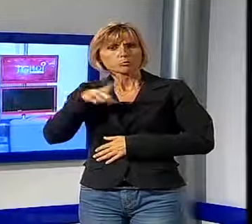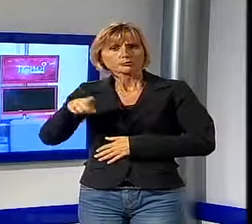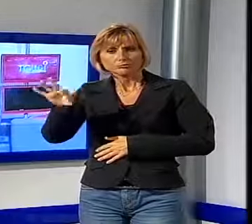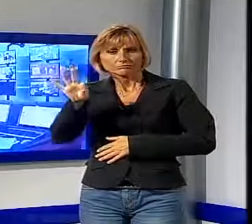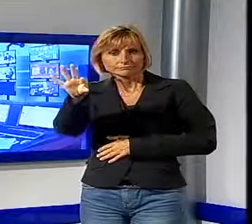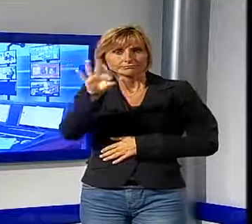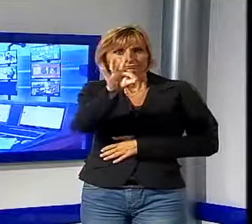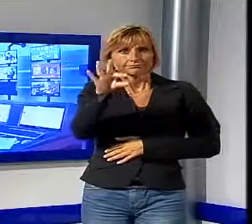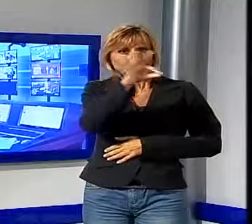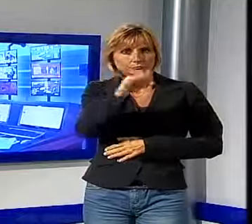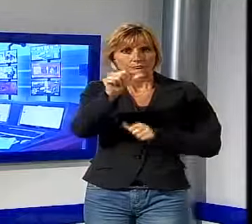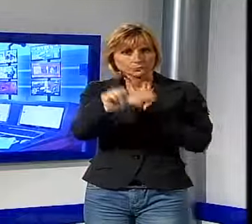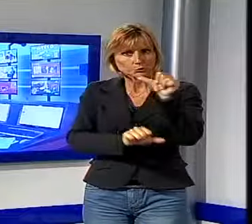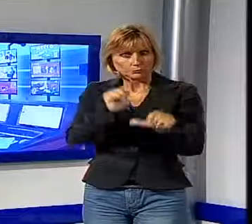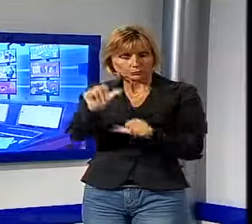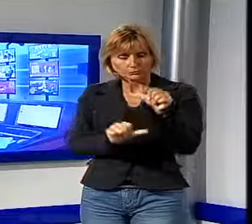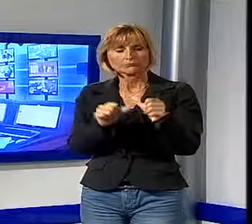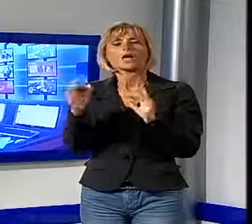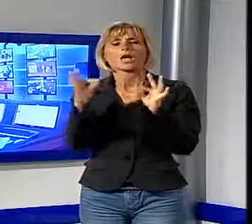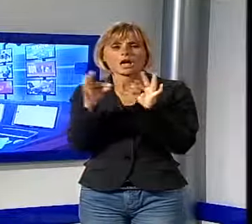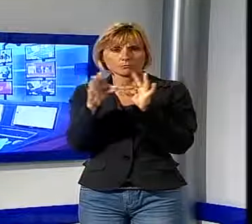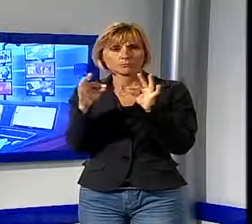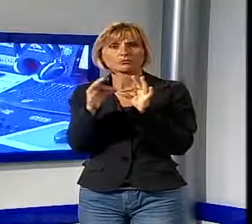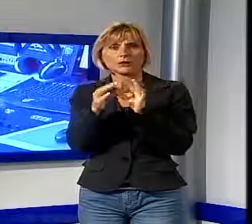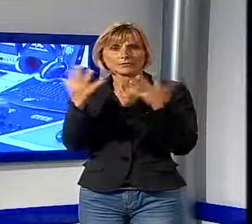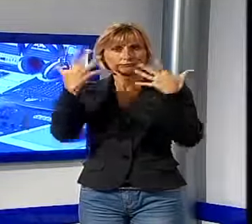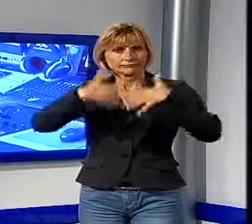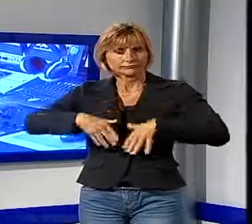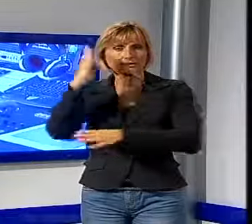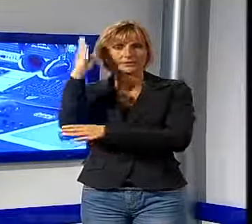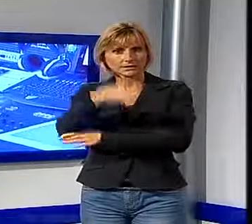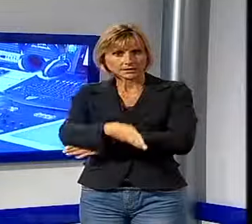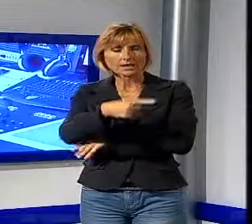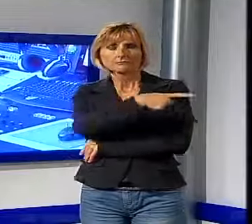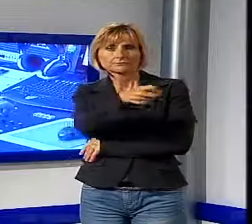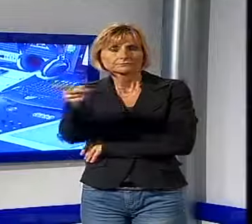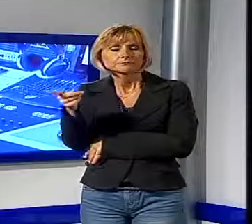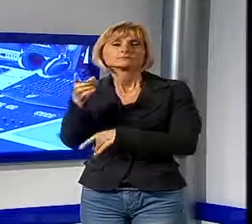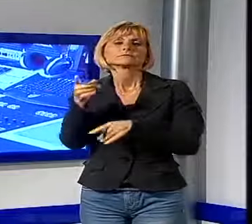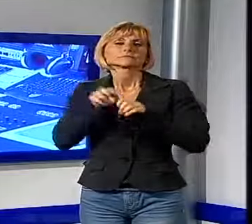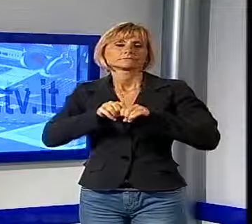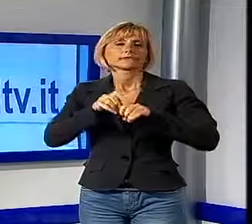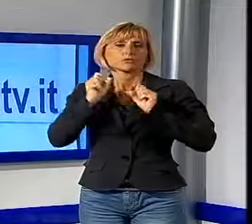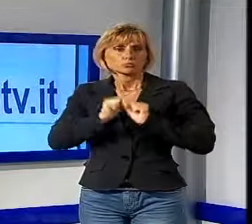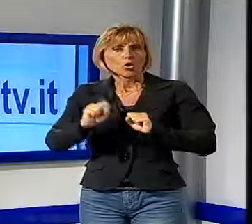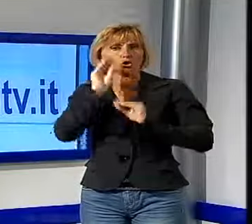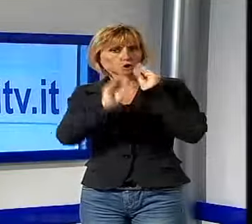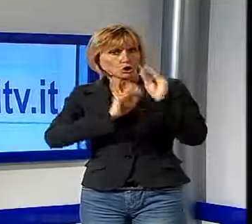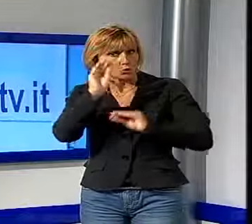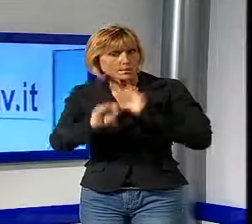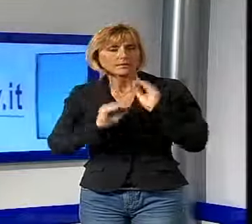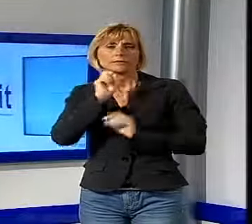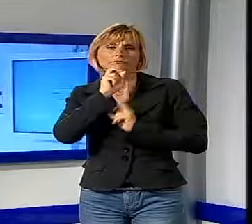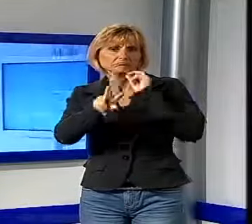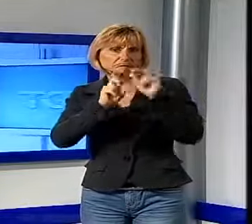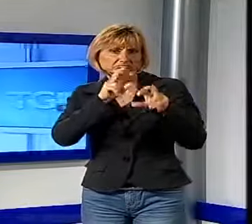Lucca. Un appuntamento appositamente realizzato in diretta per permettere a tutti voi, telespettatori, di porre domande, segnalare